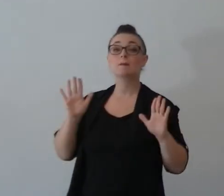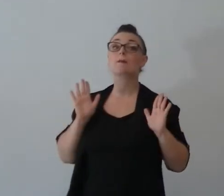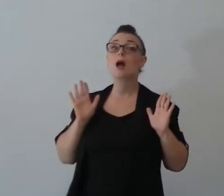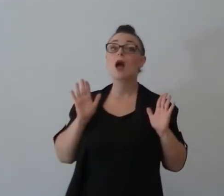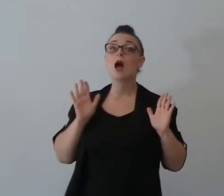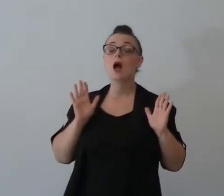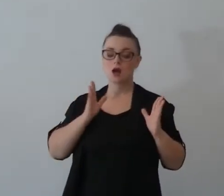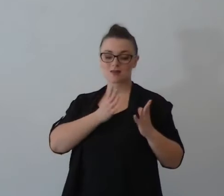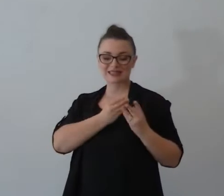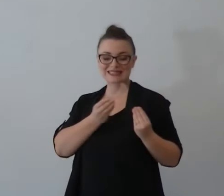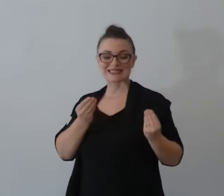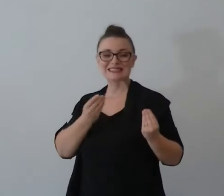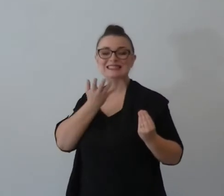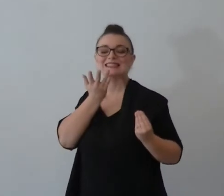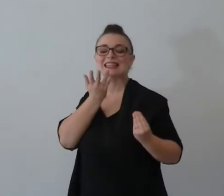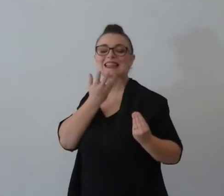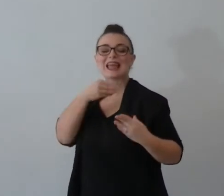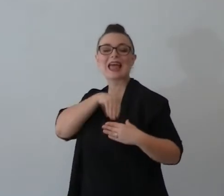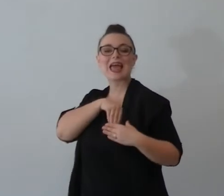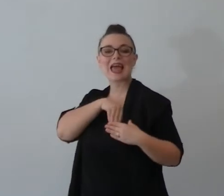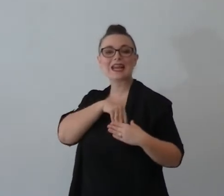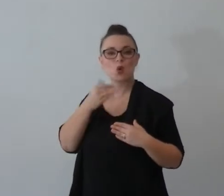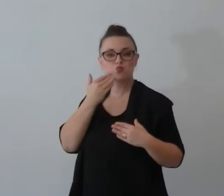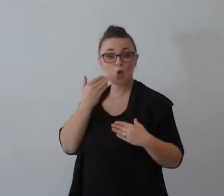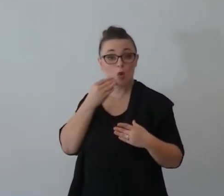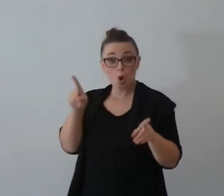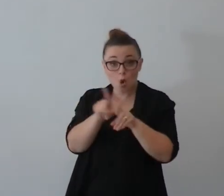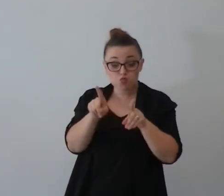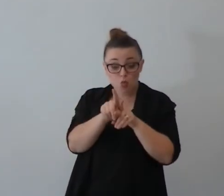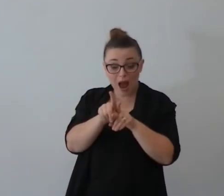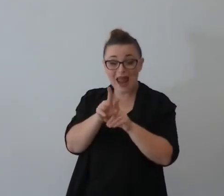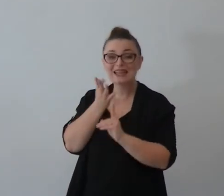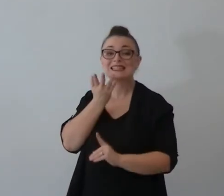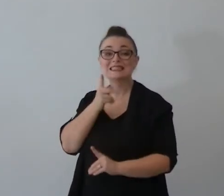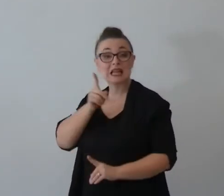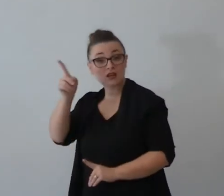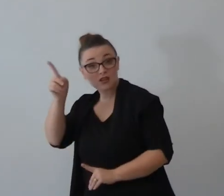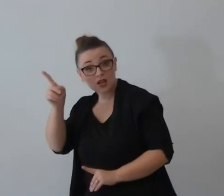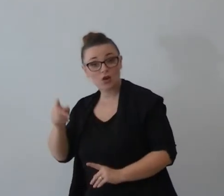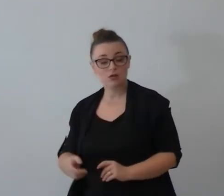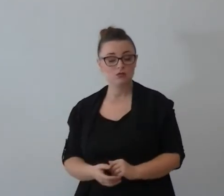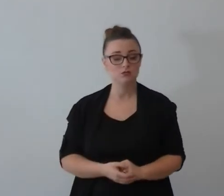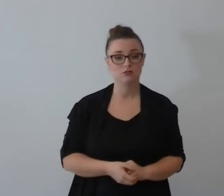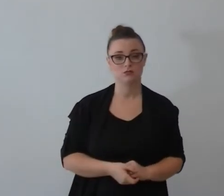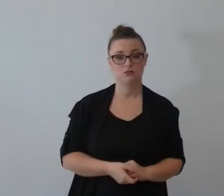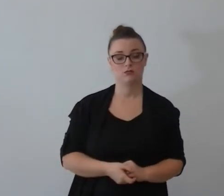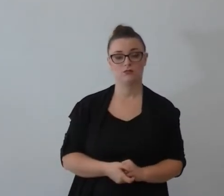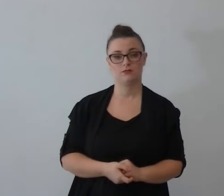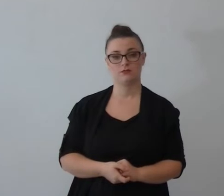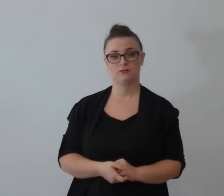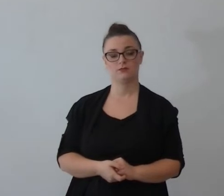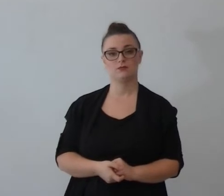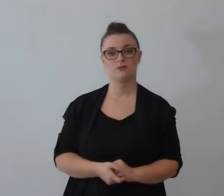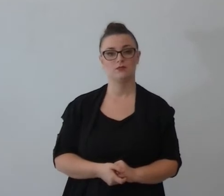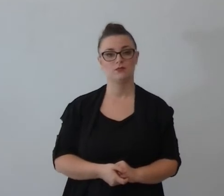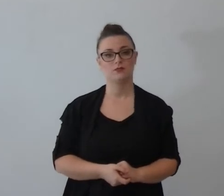dice il Proverbi ci dice che ci sono queste cose che un uomo desidera ma ci